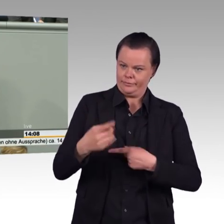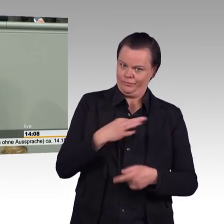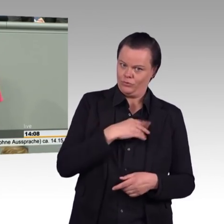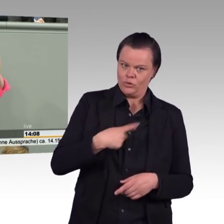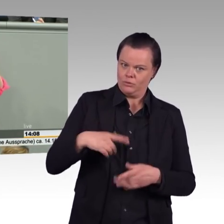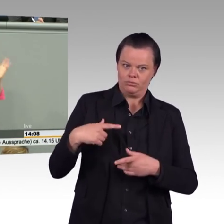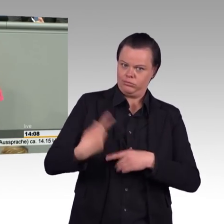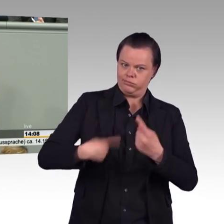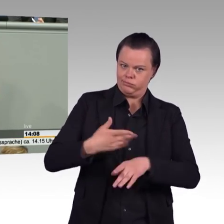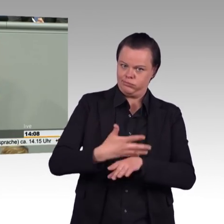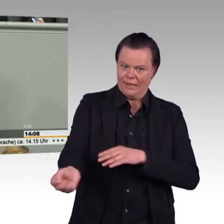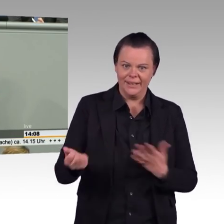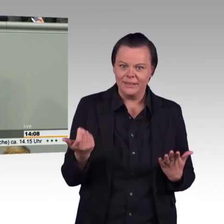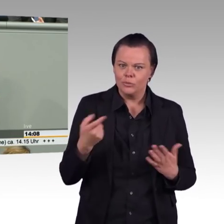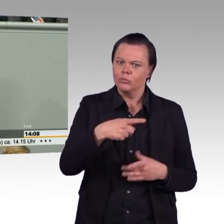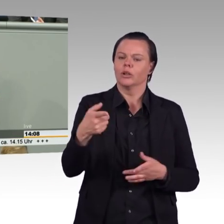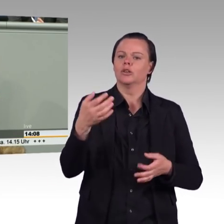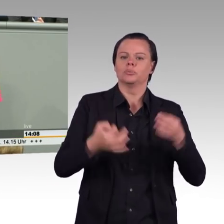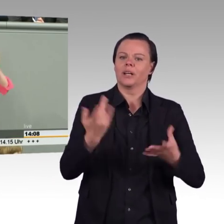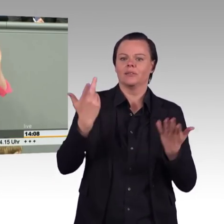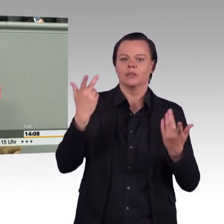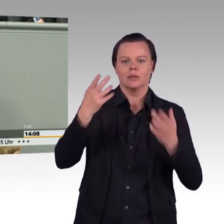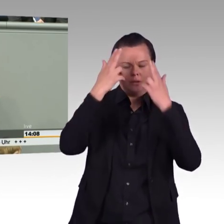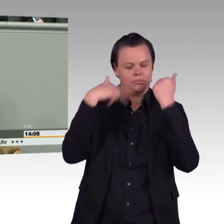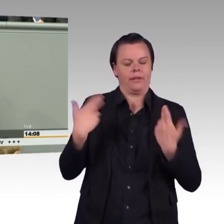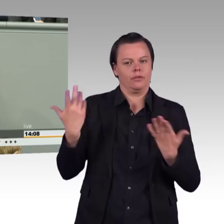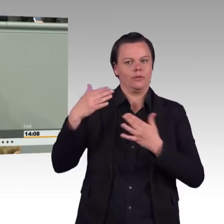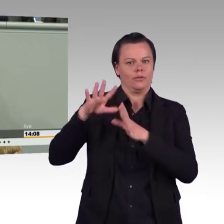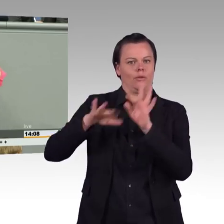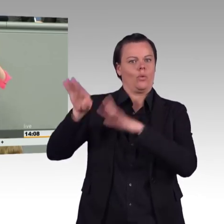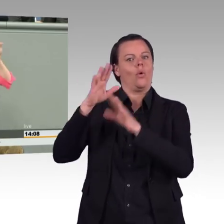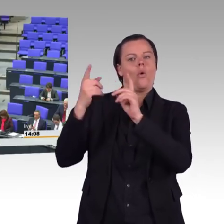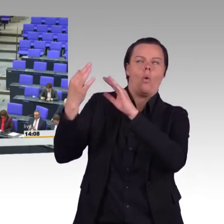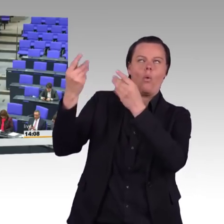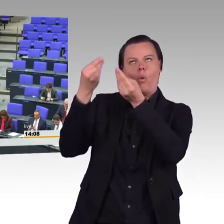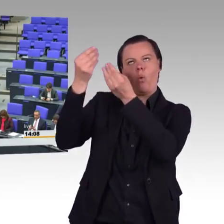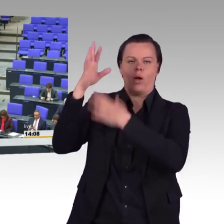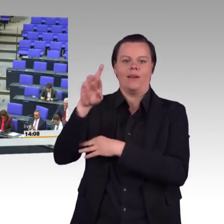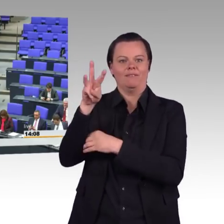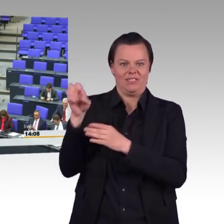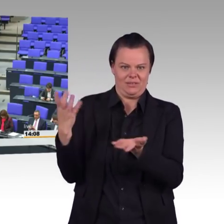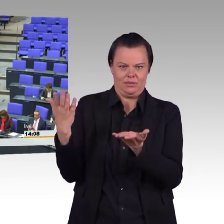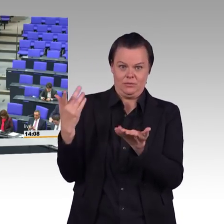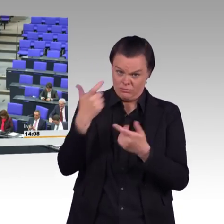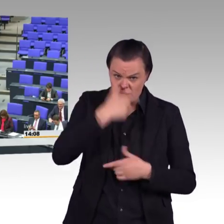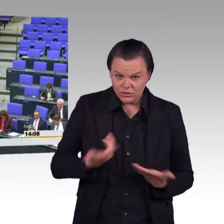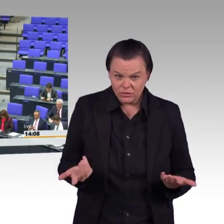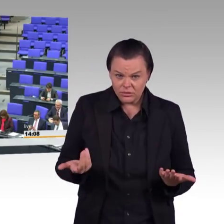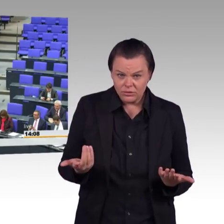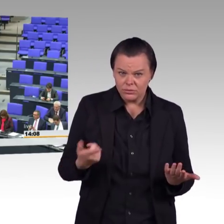Klimaschutz. Es ist so falsch, das gegeneinander auszuspielen. Es ist absolut falsch. Und wir machen das immer, immer wieder. Und das Fatale daran ist,